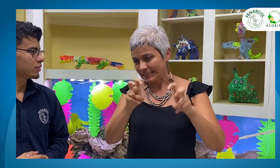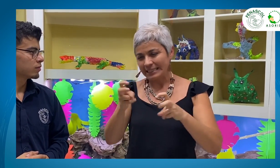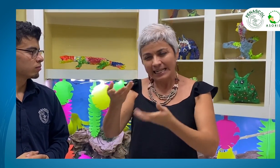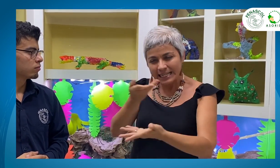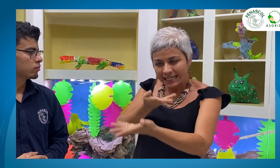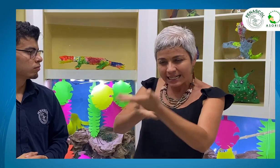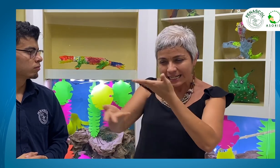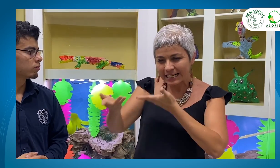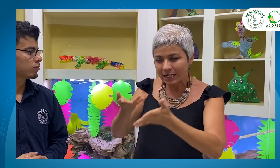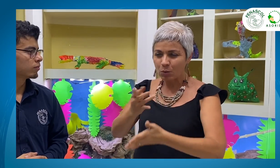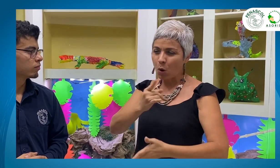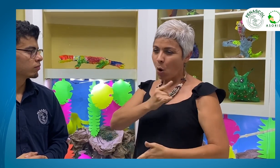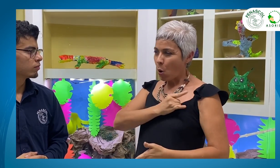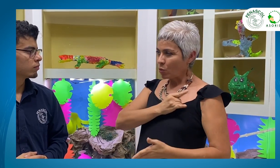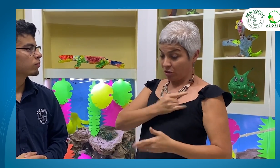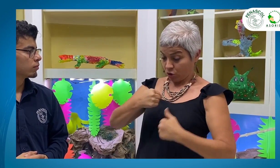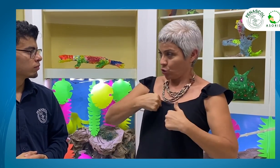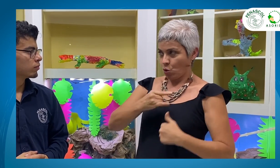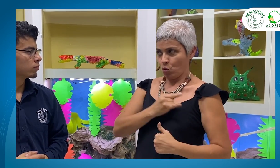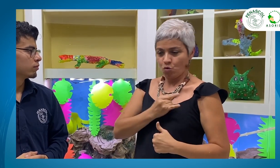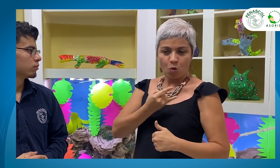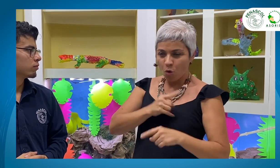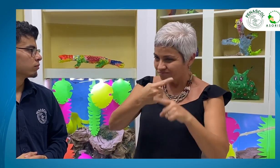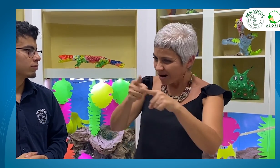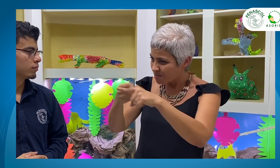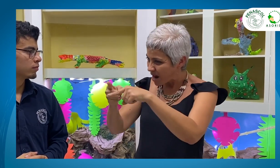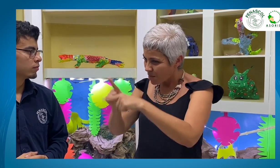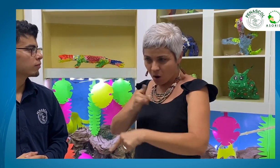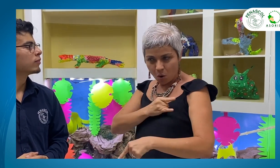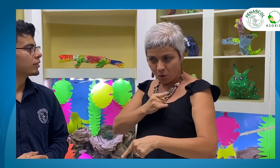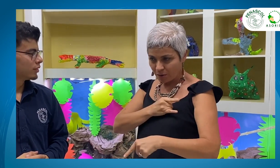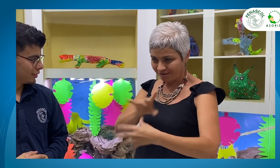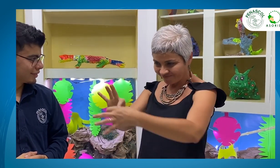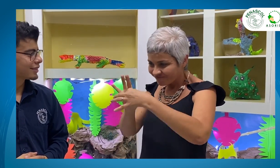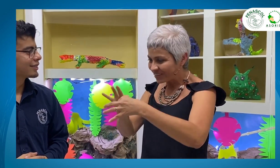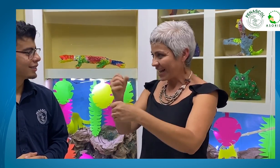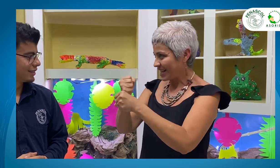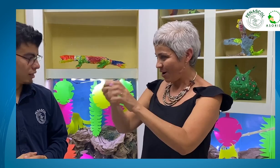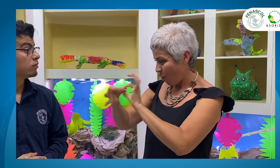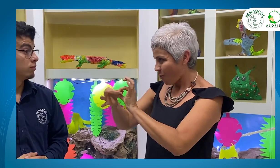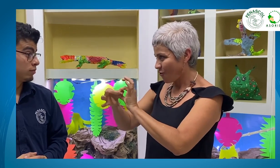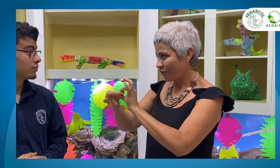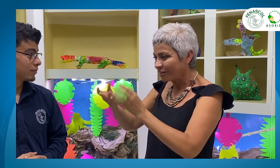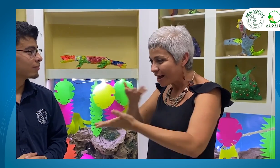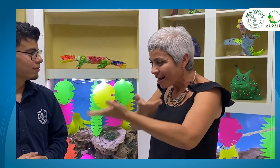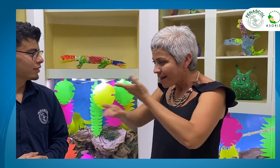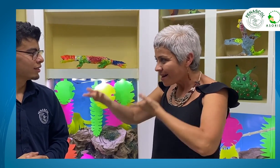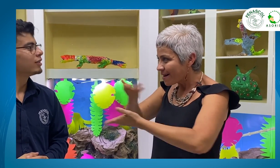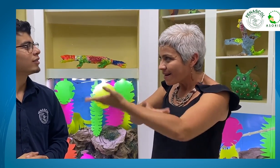alianzas, no solo con la universidad a la que pertenezco, sino también con las otras universidades. Y así realizar un trabajo unido,